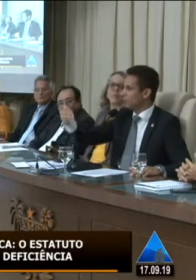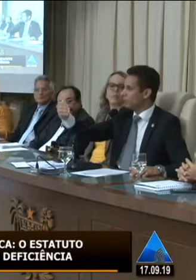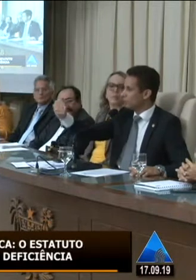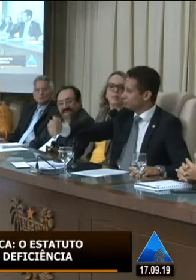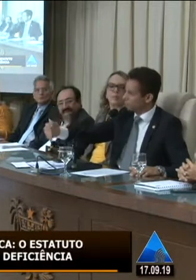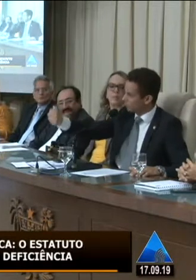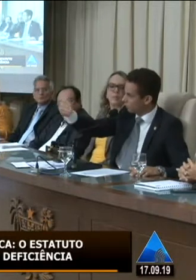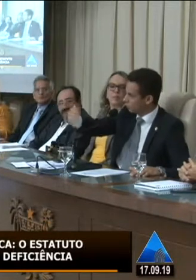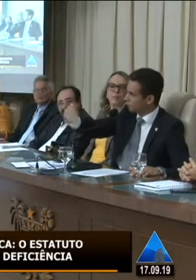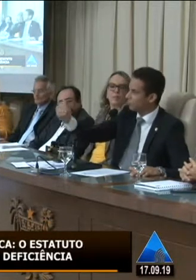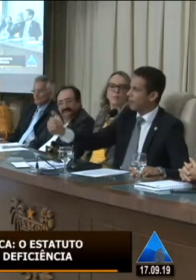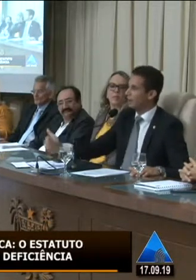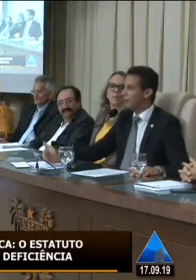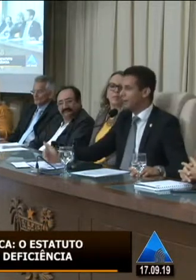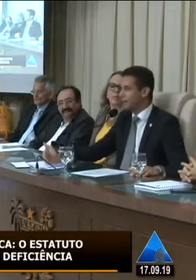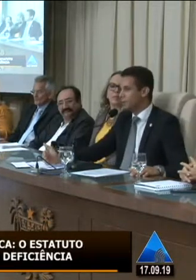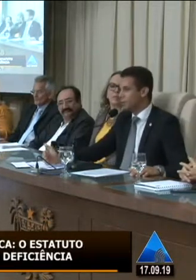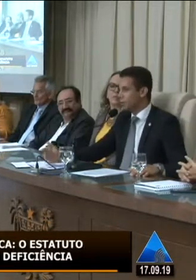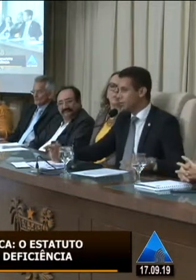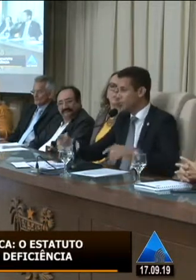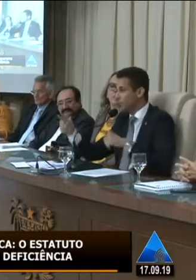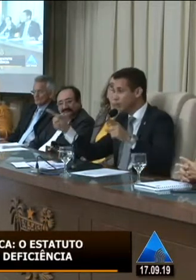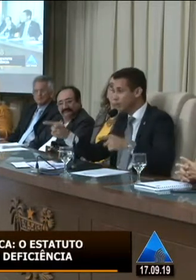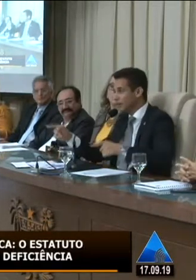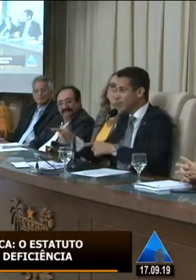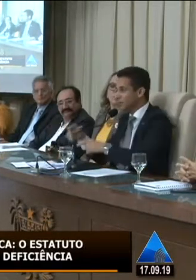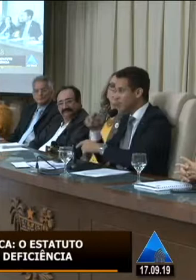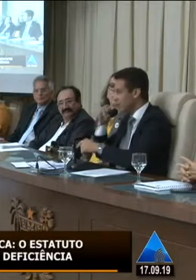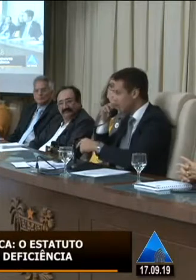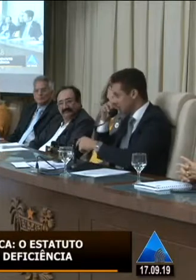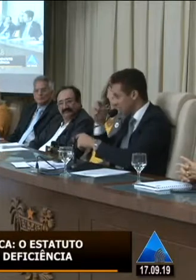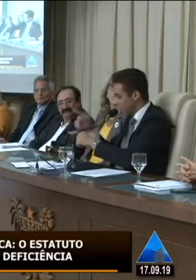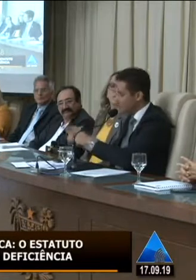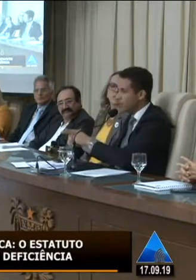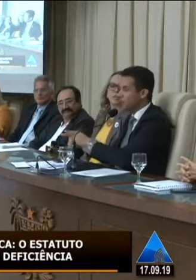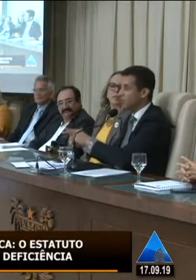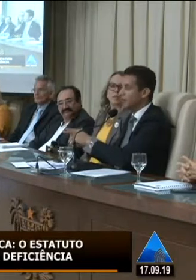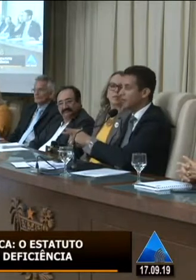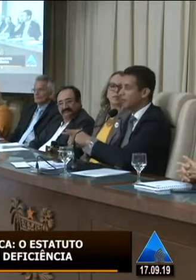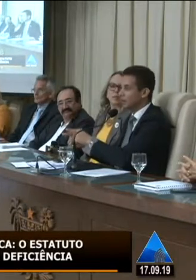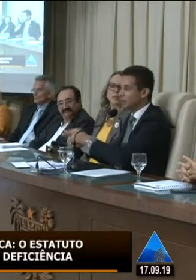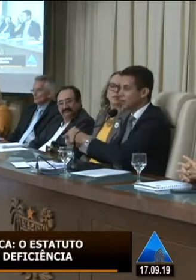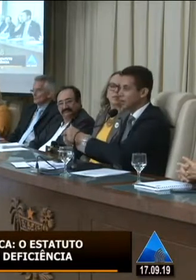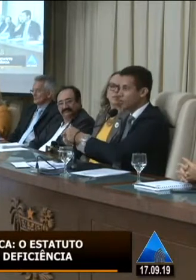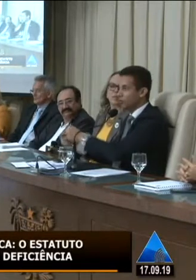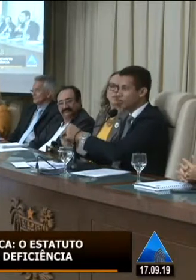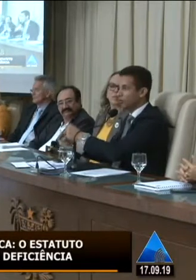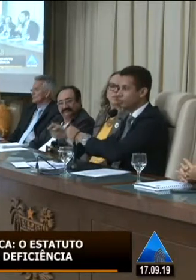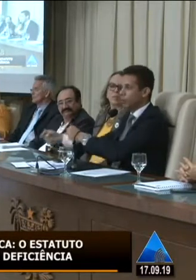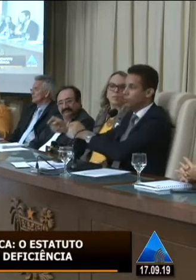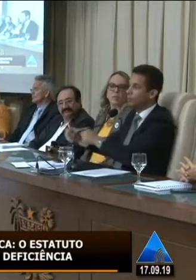constituição e justiça que eu faço parte também é a comissão mais importante da casa que vai analisar que vai analisar se é